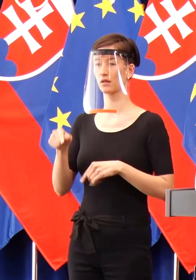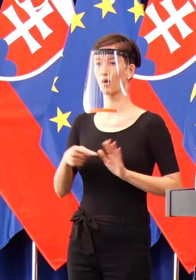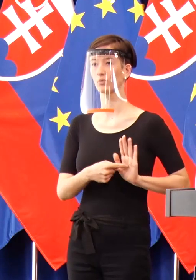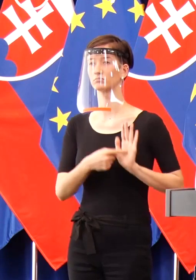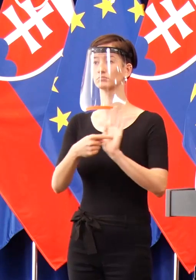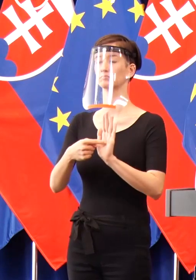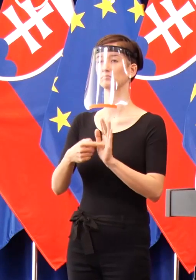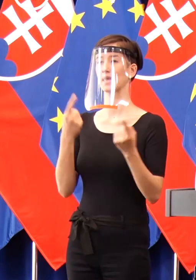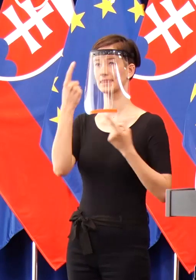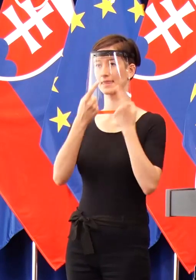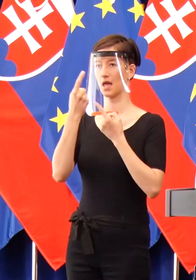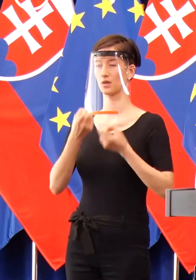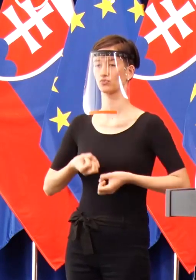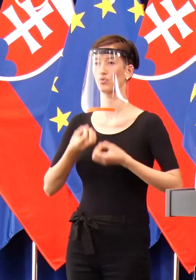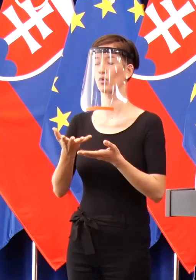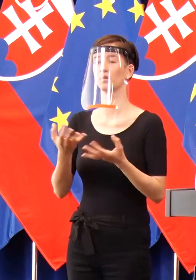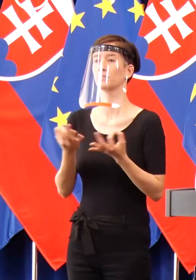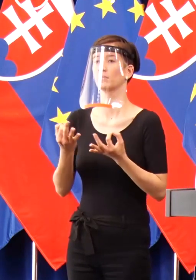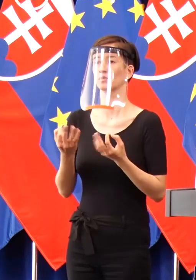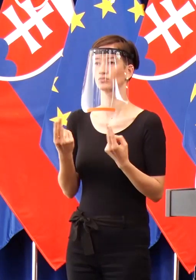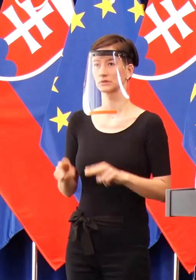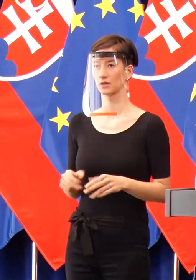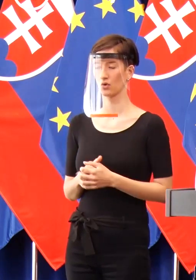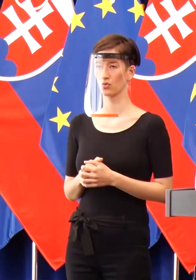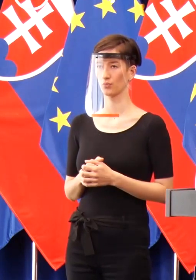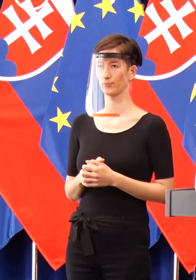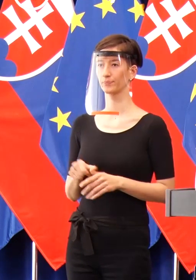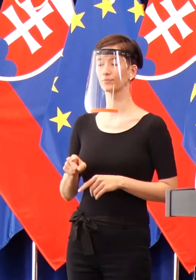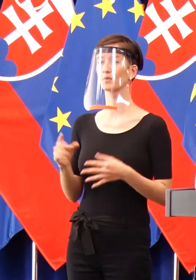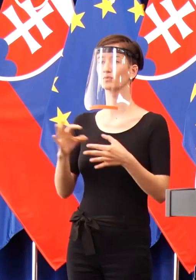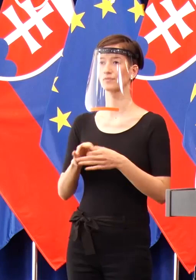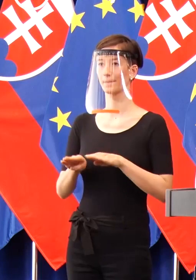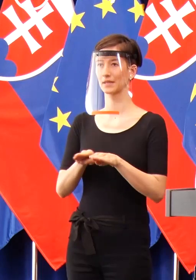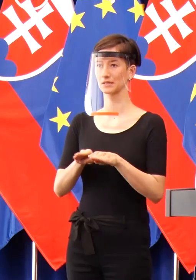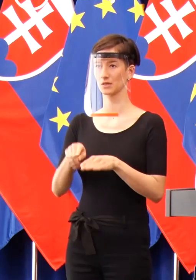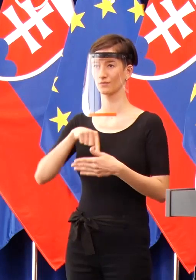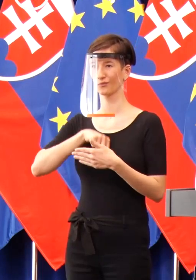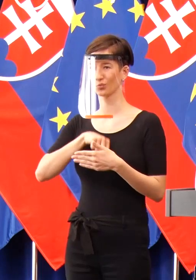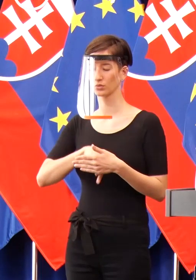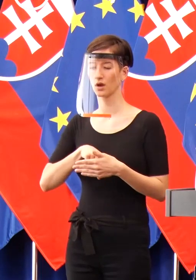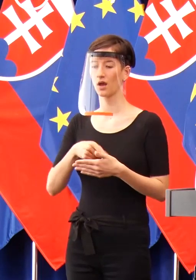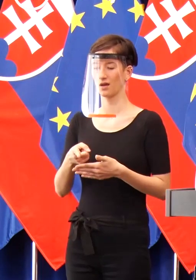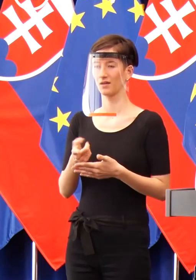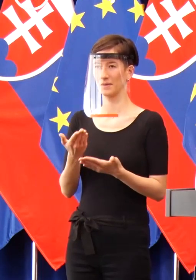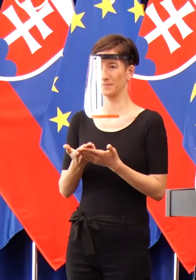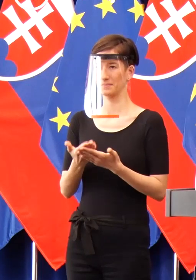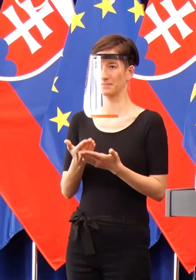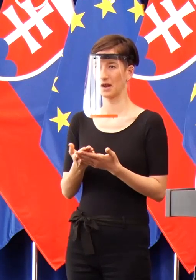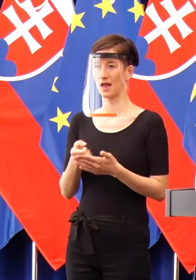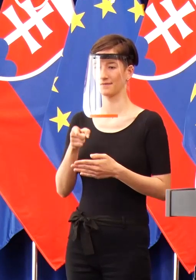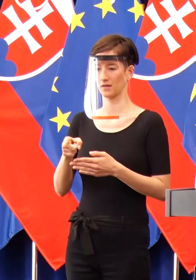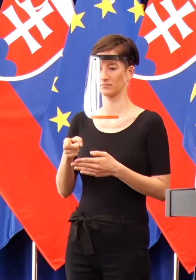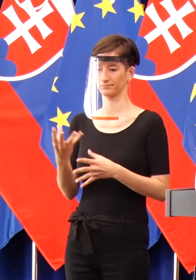Zároveň, vzhľadom na to, že ministerstvo vnútra spada do vlády a